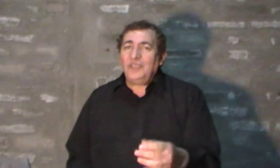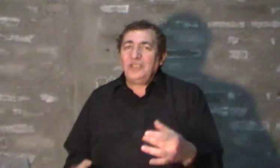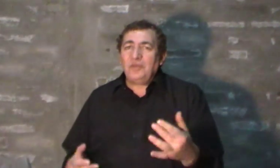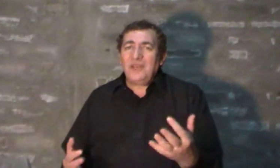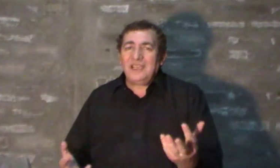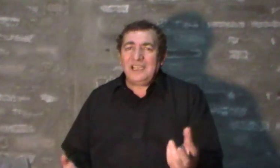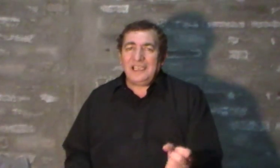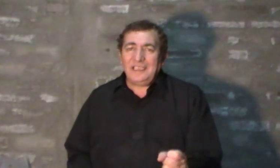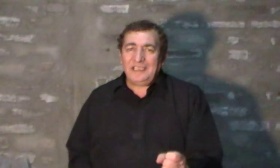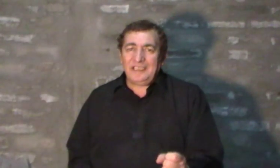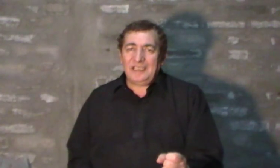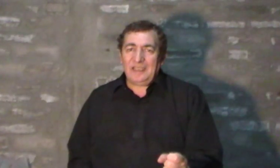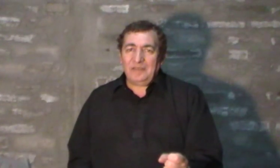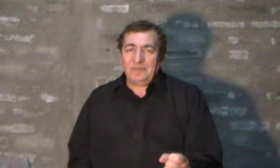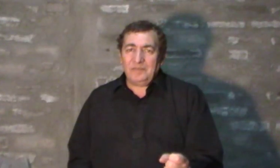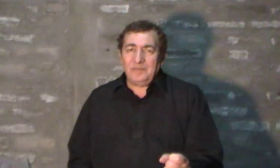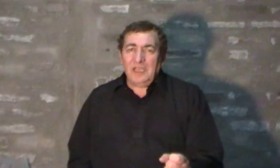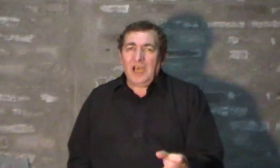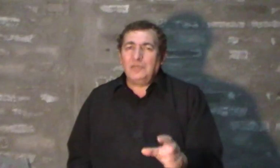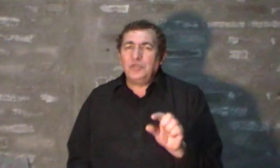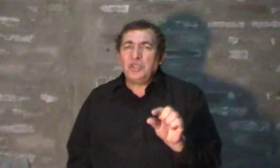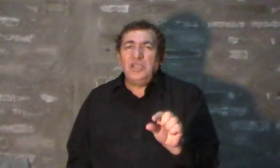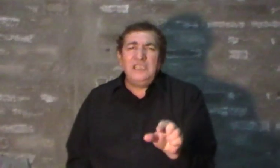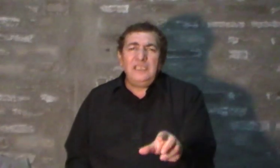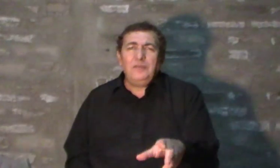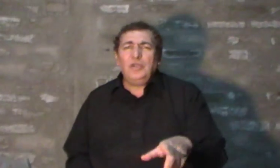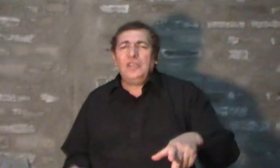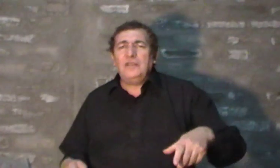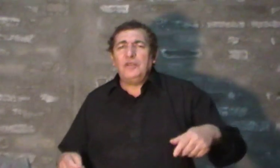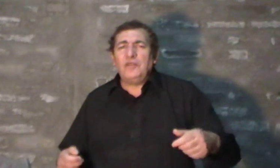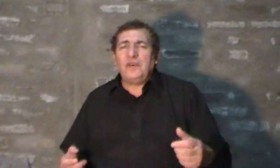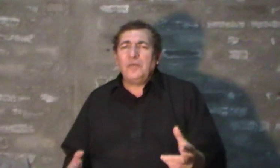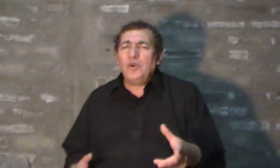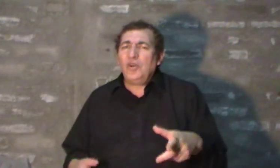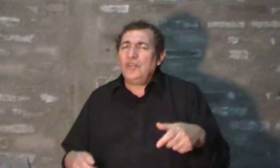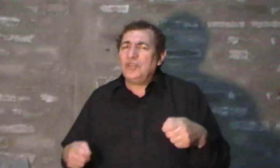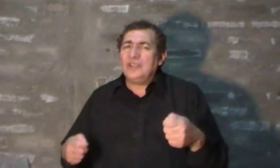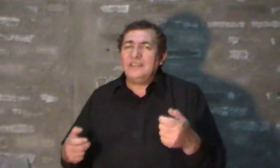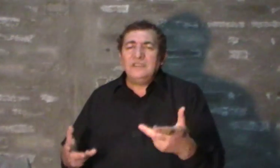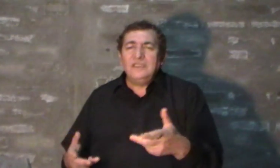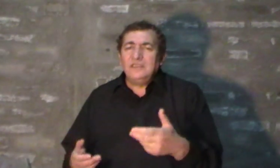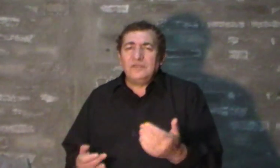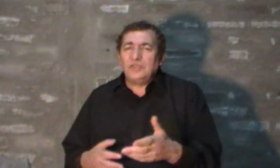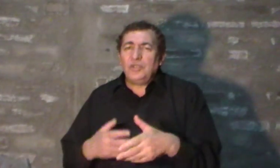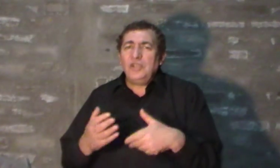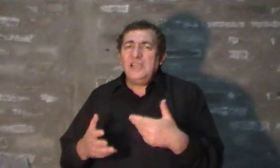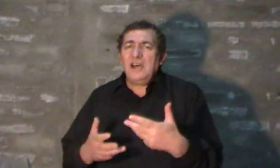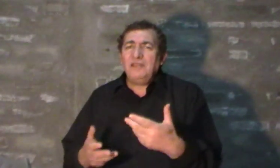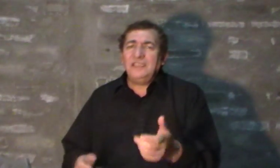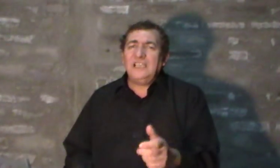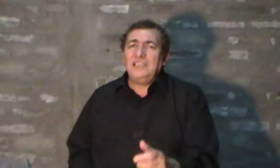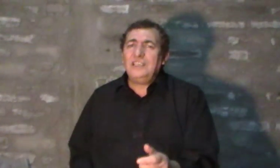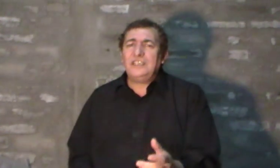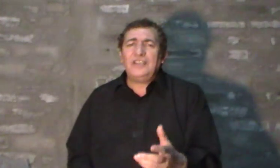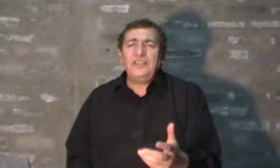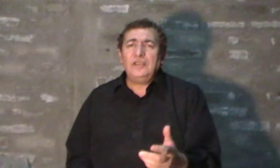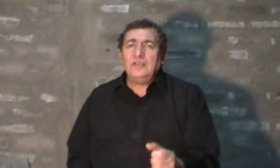hay que tomarla a la ligera. Hay muchos libros que fueron famosos, que todos le hablan de la ley de atracción,